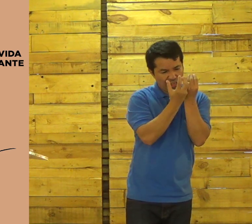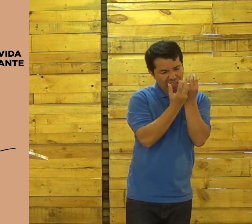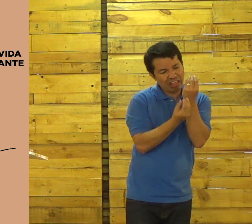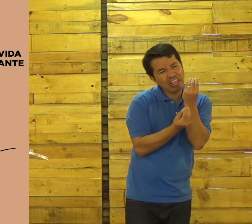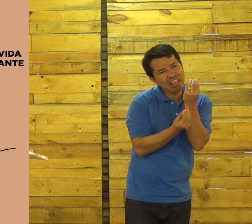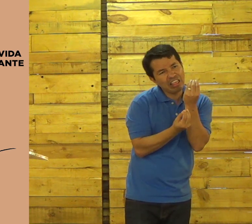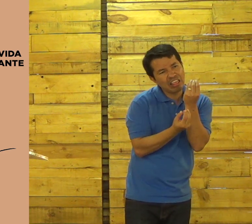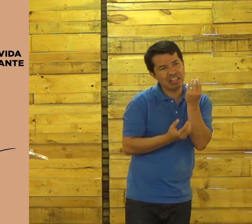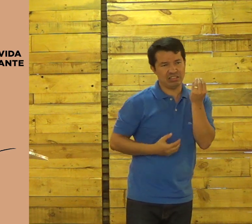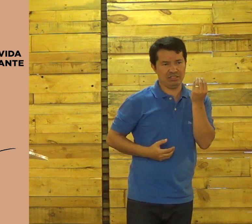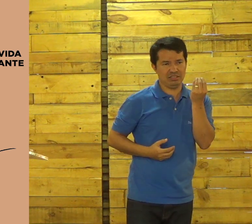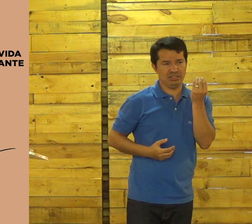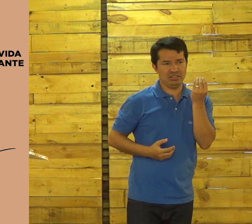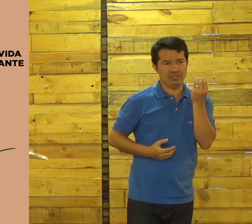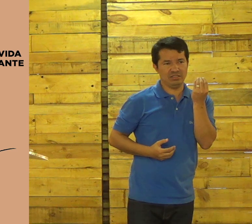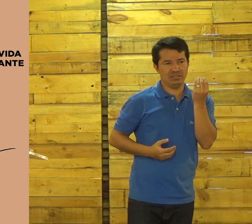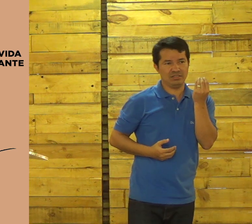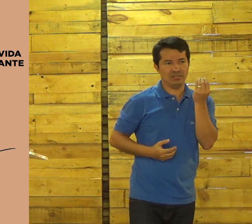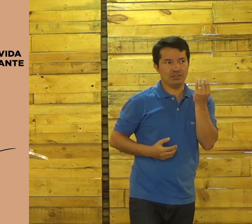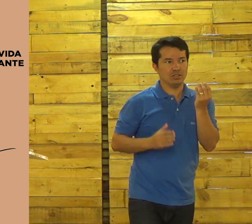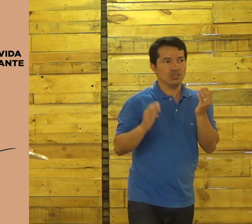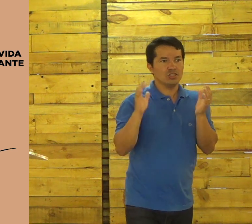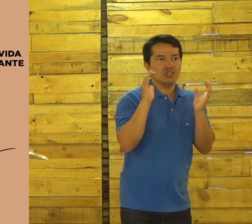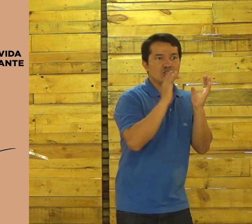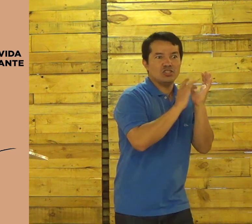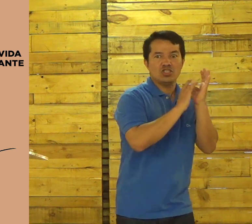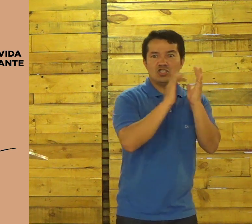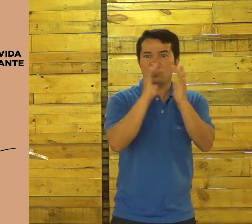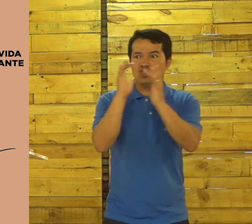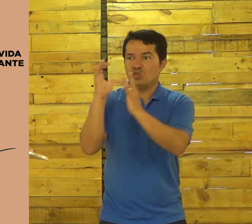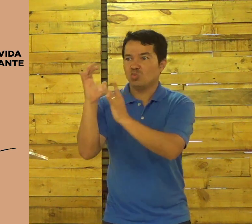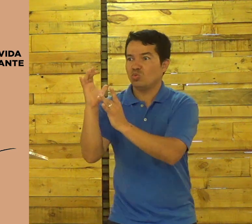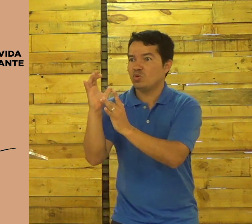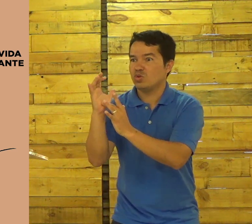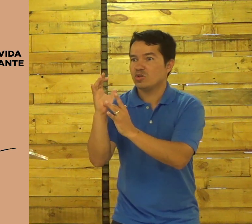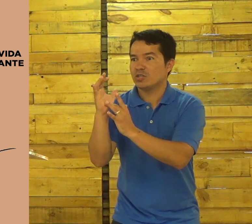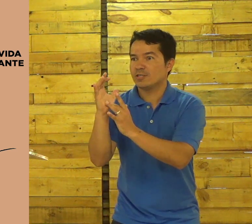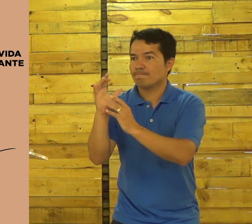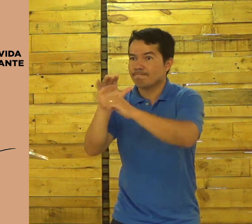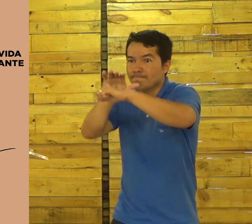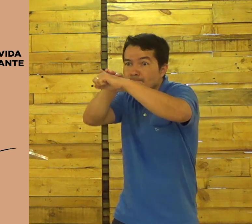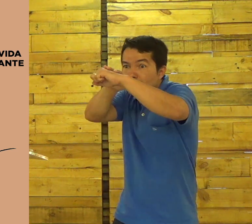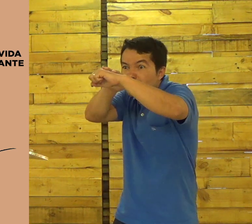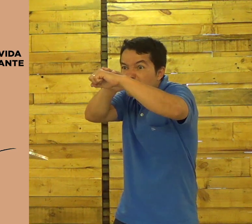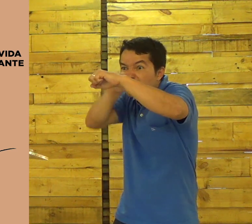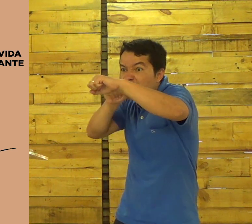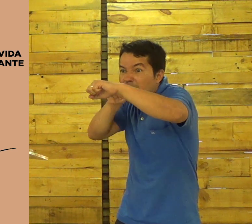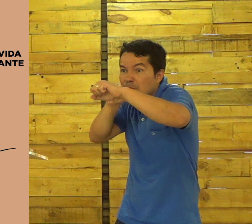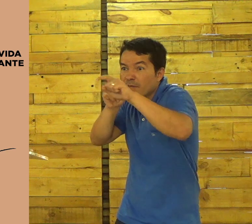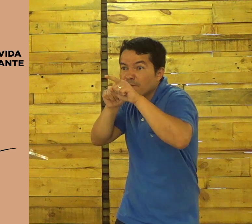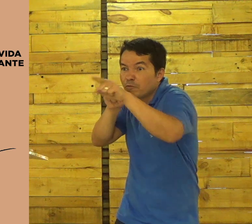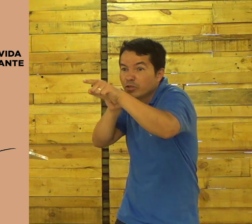Cheio de cansaço? Jesus. Quem te chama?